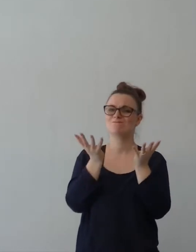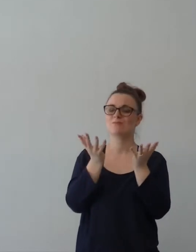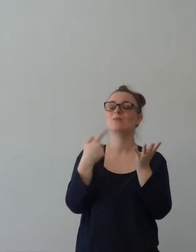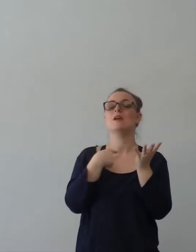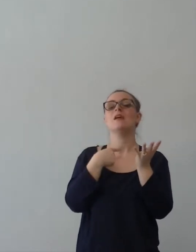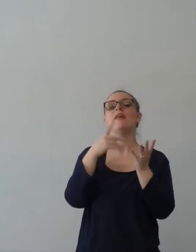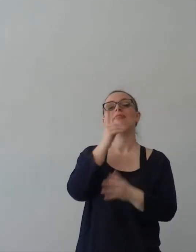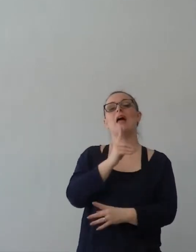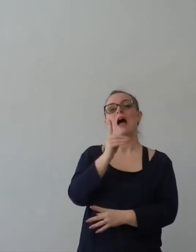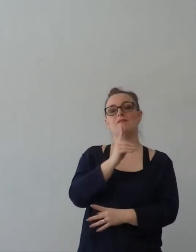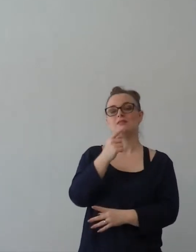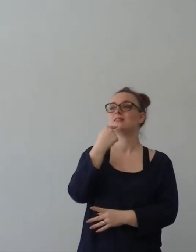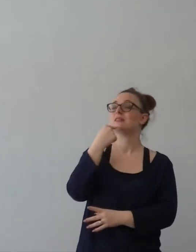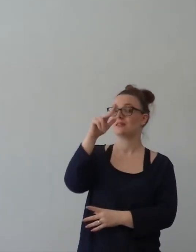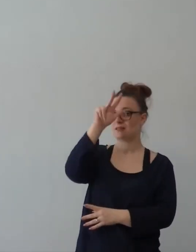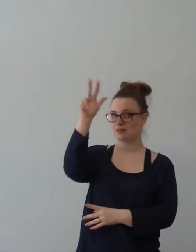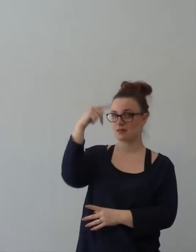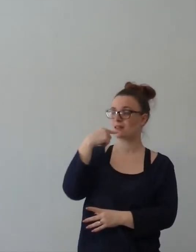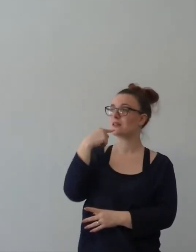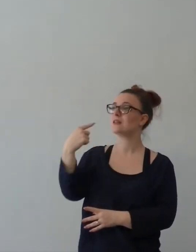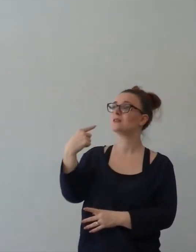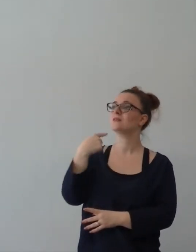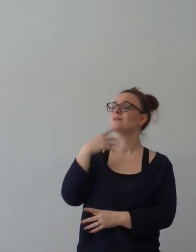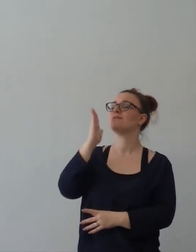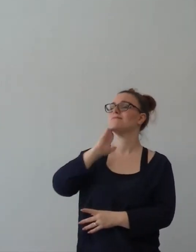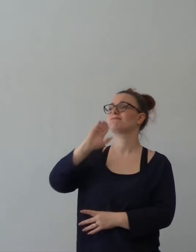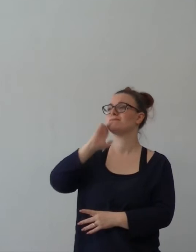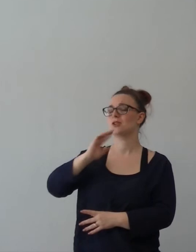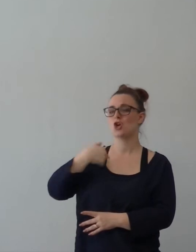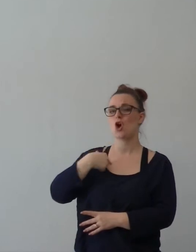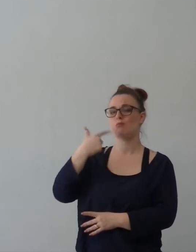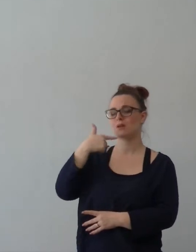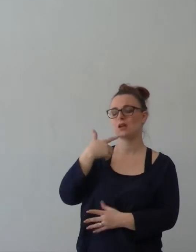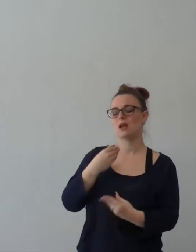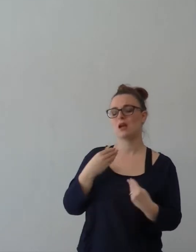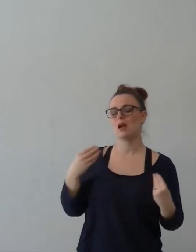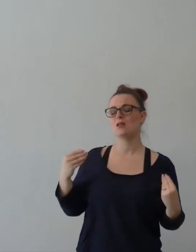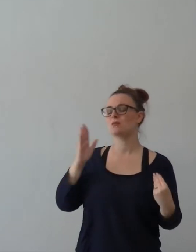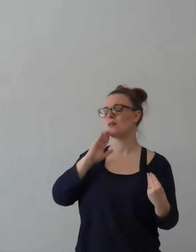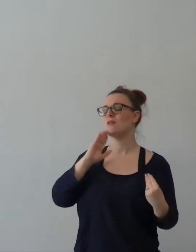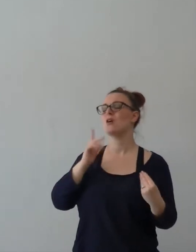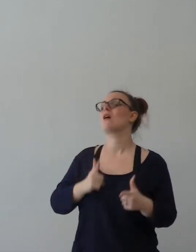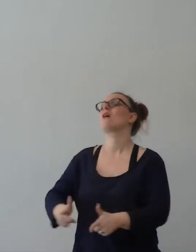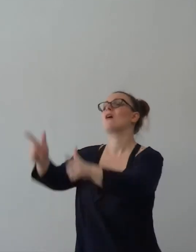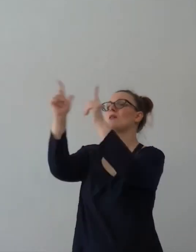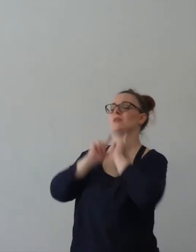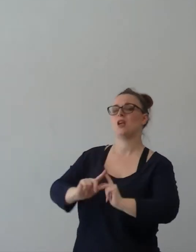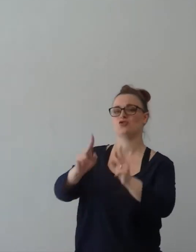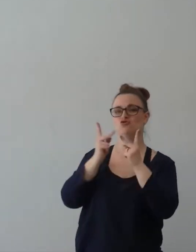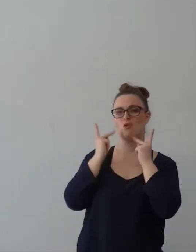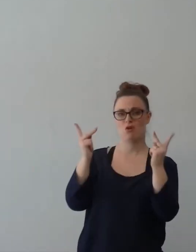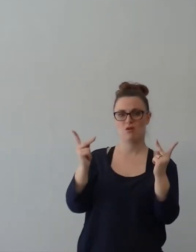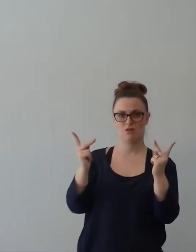rendimela la gioia. Rendimela la gioia. Perché la voglio indietro. Stava chiedendo scusa. Stava chiedendo perdono.